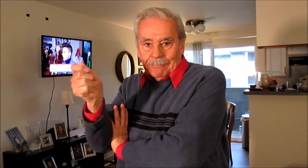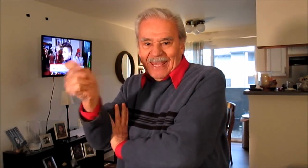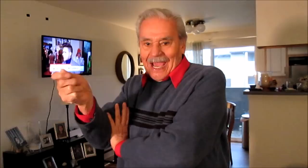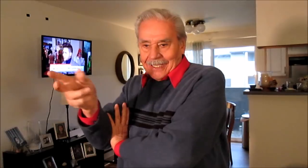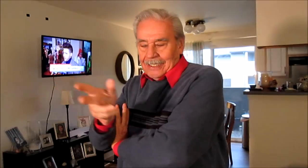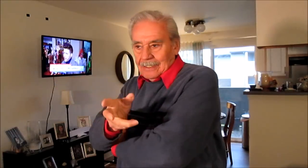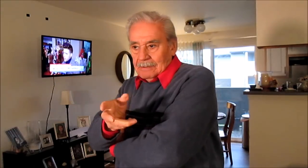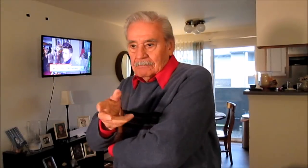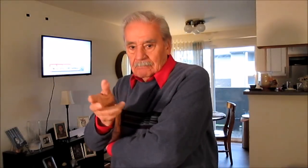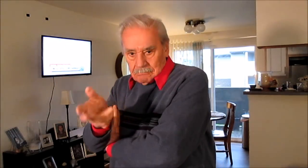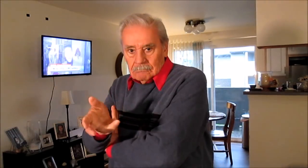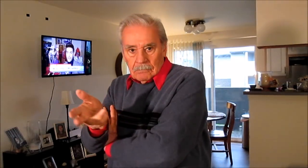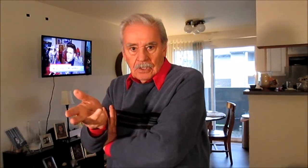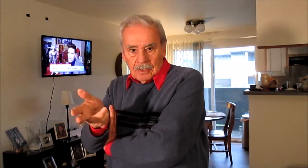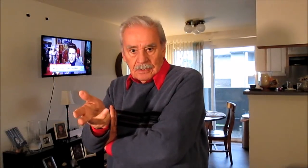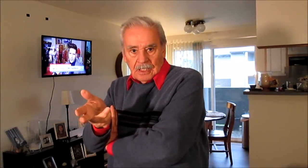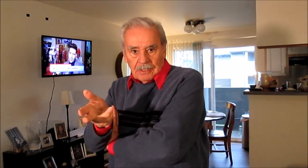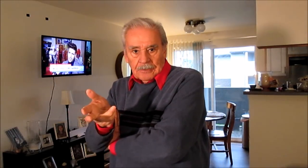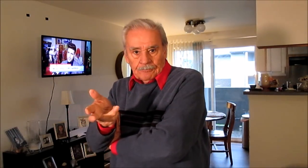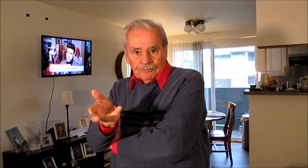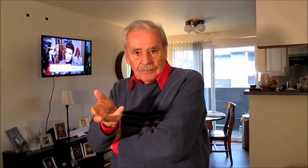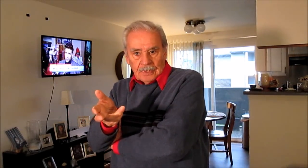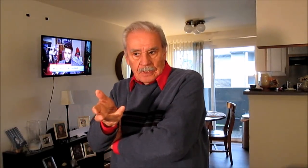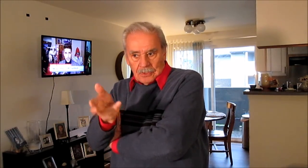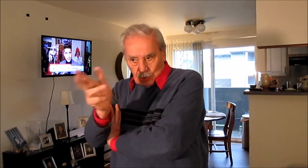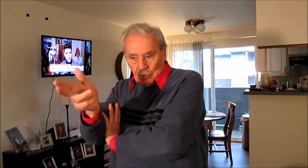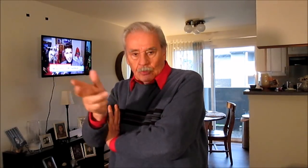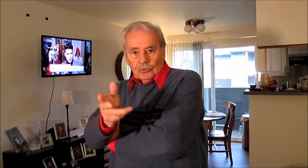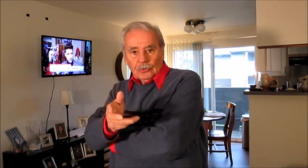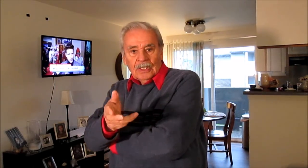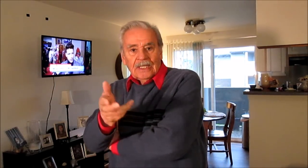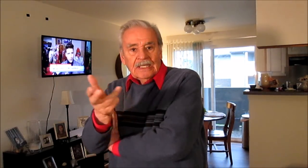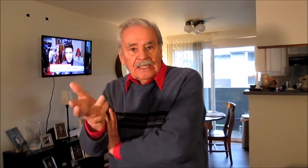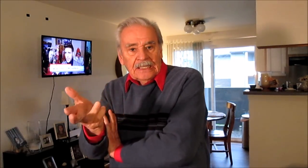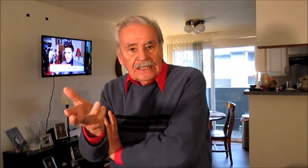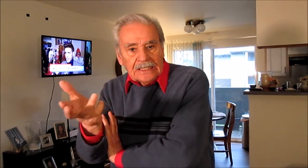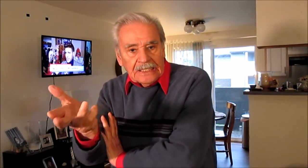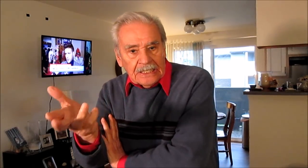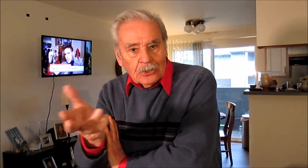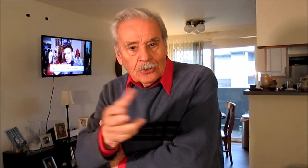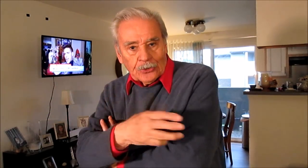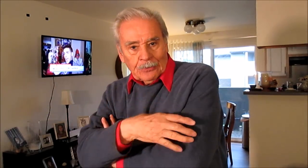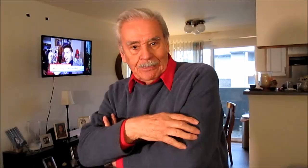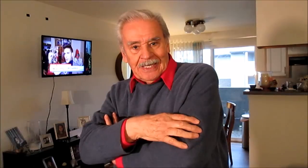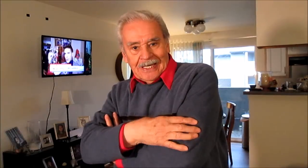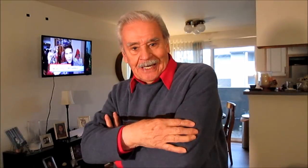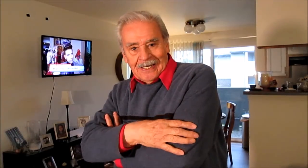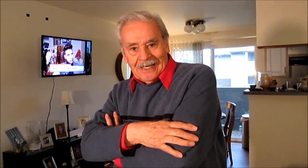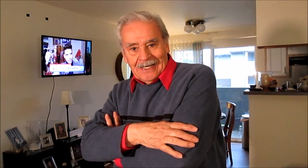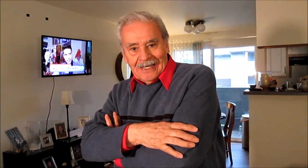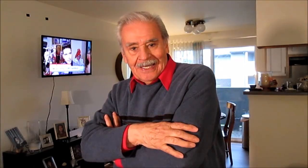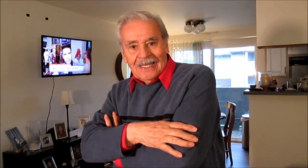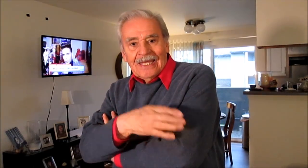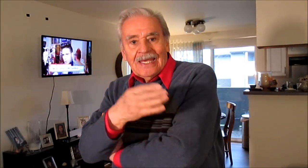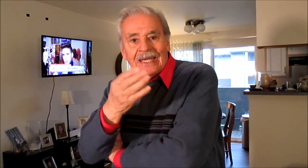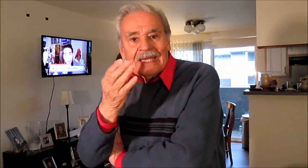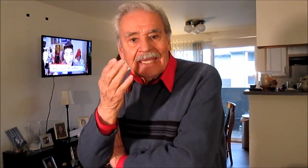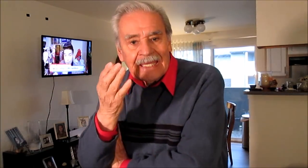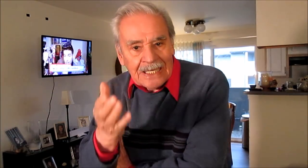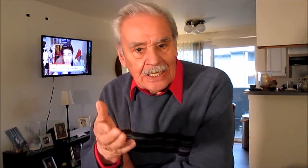peaje. Está bien, son corruptos. ¿Y quién los corrompía? ¿Quién